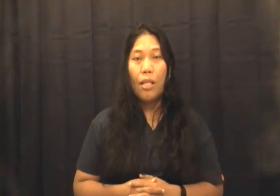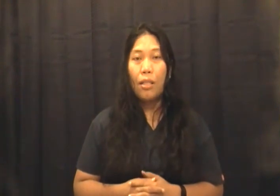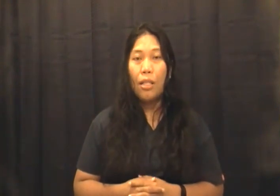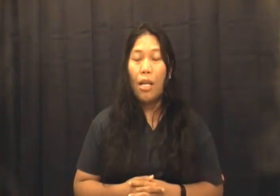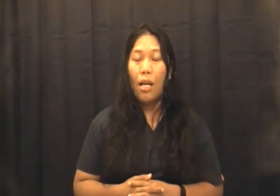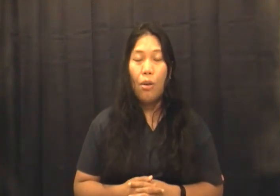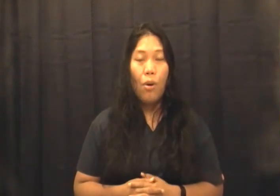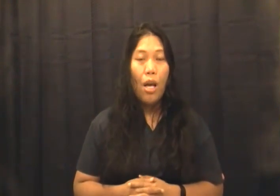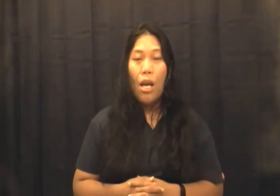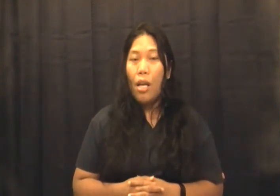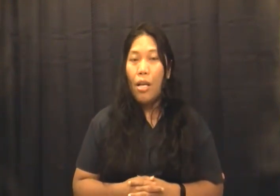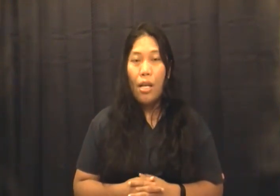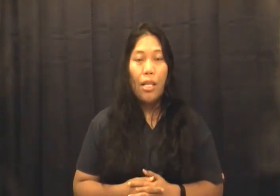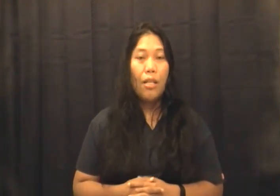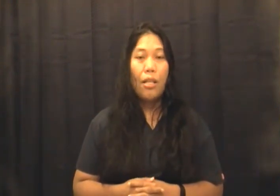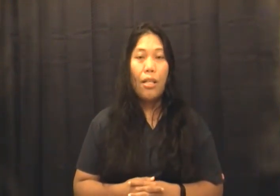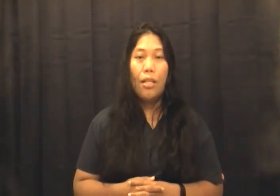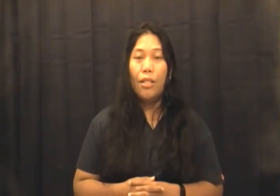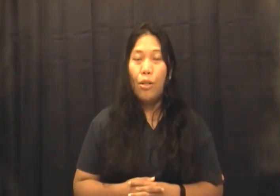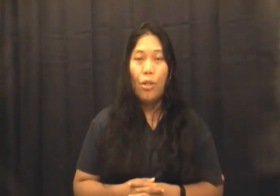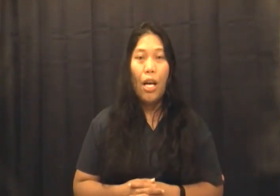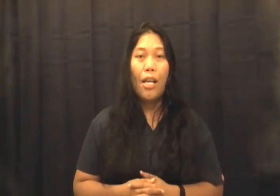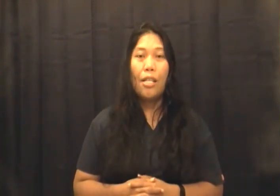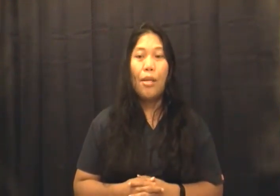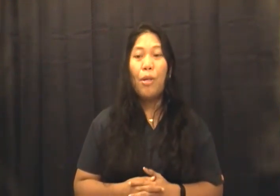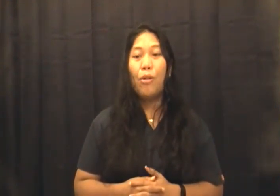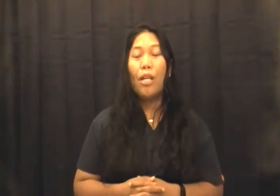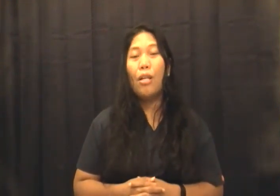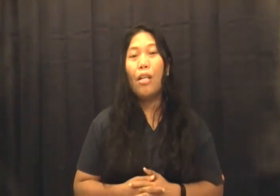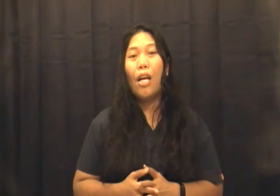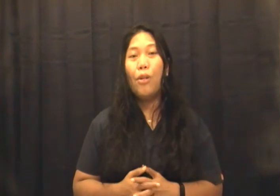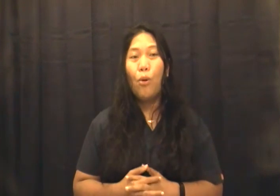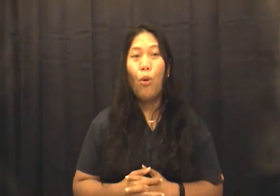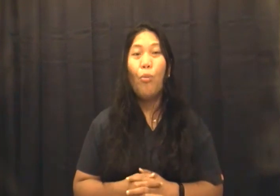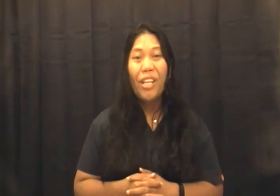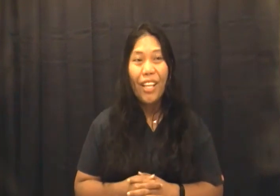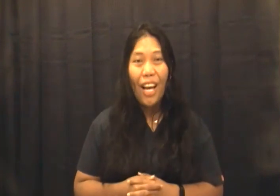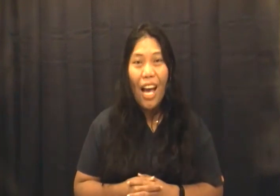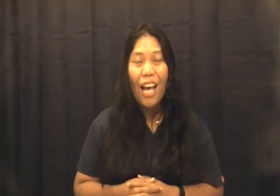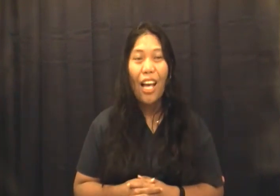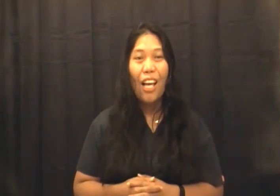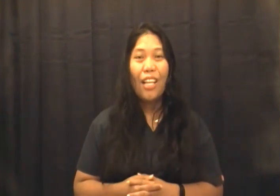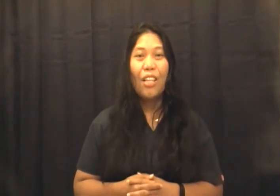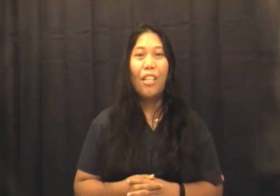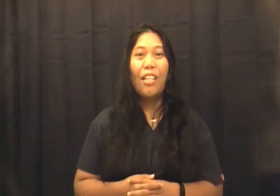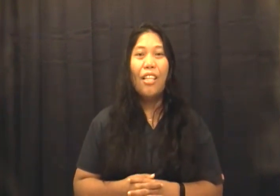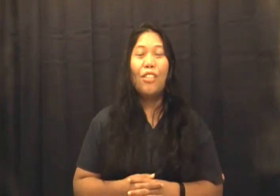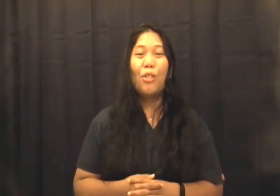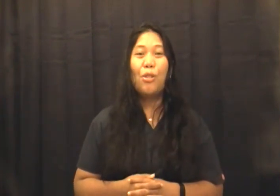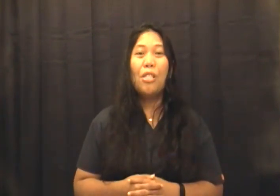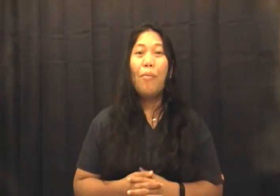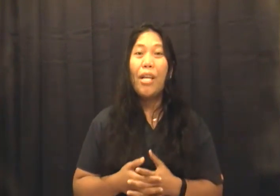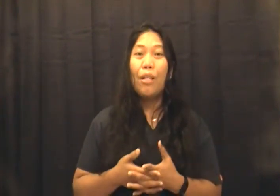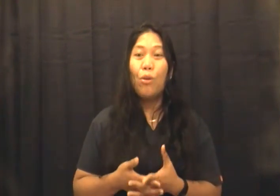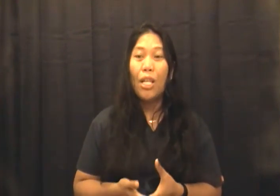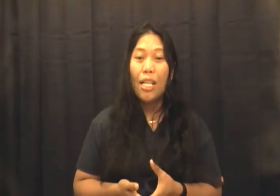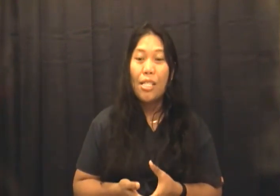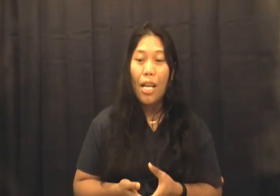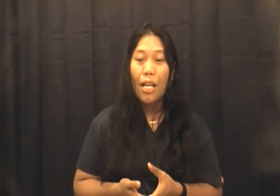nganak na talaga ako. Eh, hindi ko na kaya. Sabi ko, di, ano, umiri ka. So, sinabayan ko na lang siya.